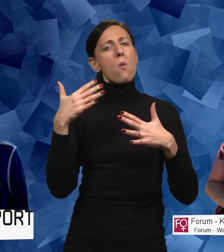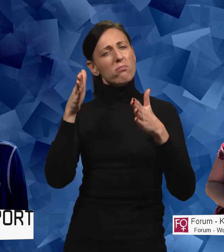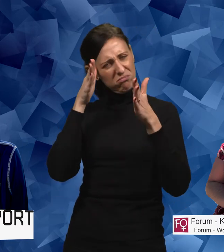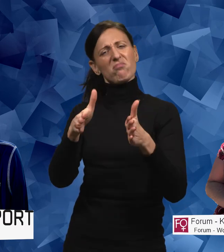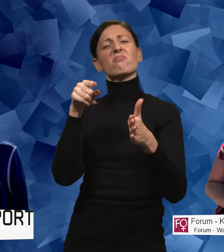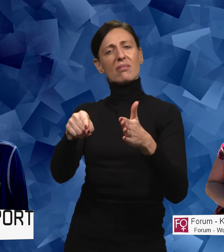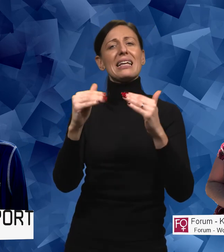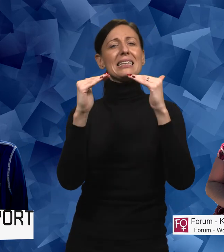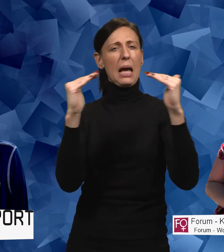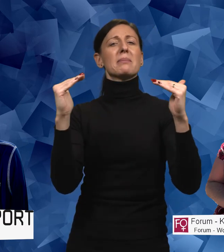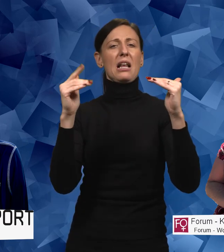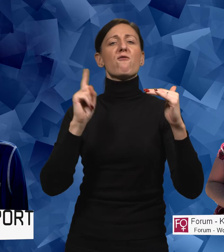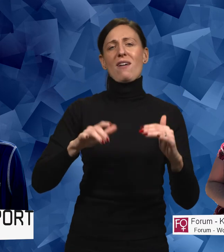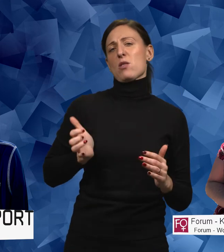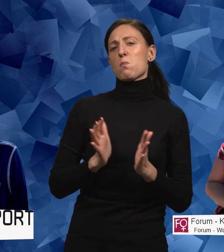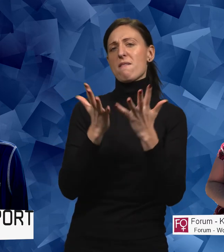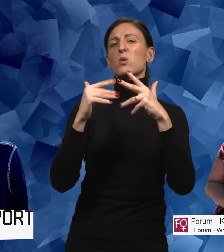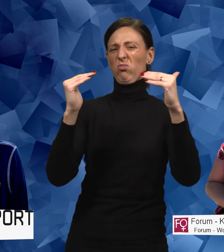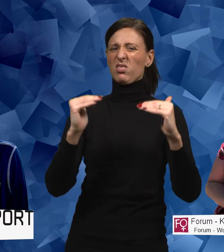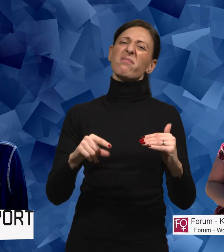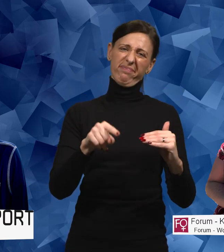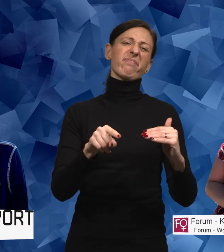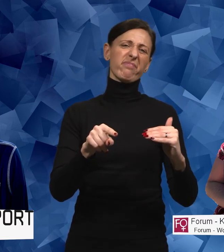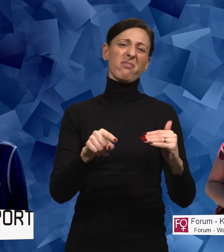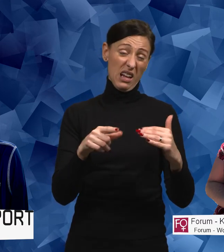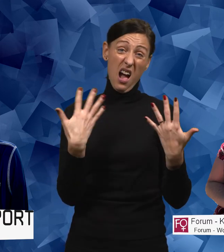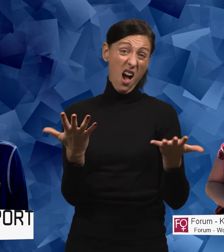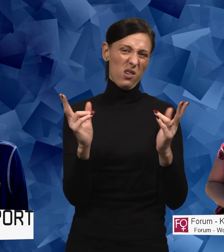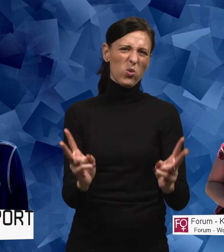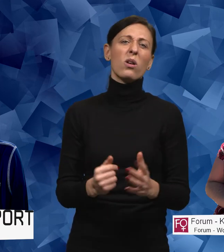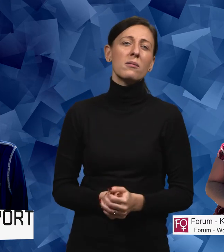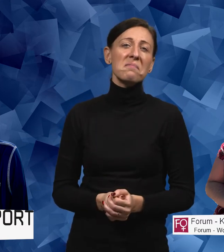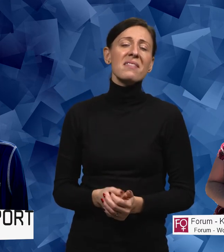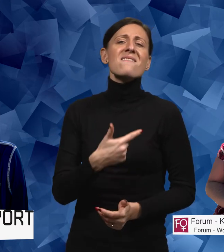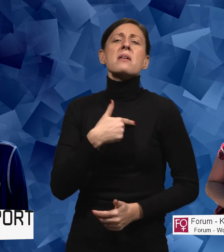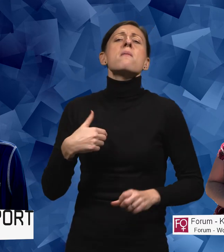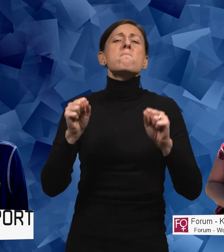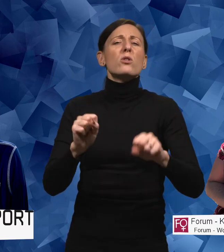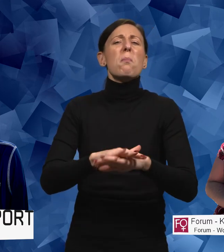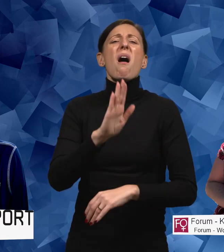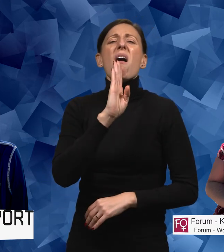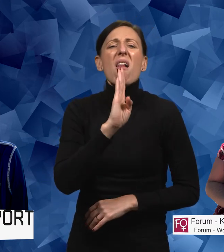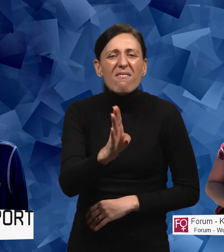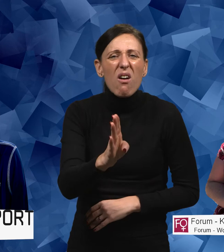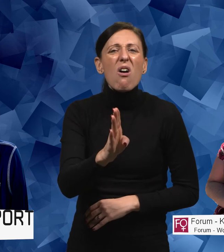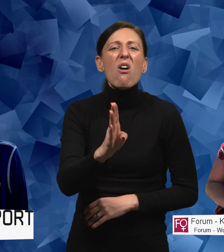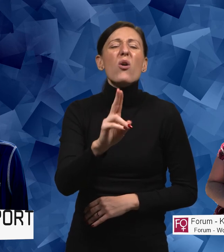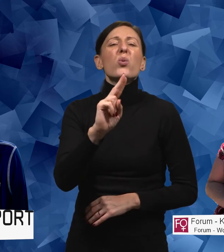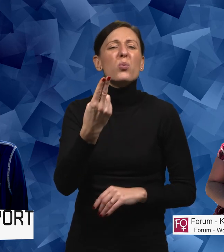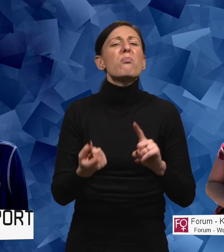i jämställdhet för kvinnor med funktionsnedsättning helt enkelt. Så är det ju. Alltså vi måste på allvar börja